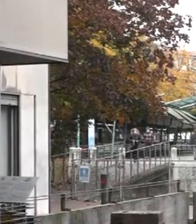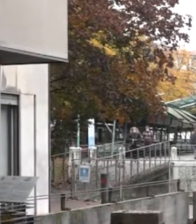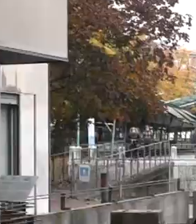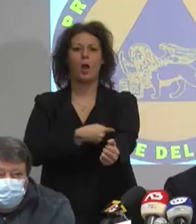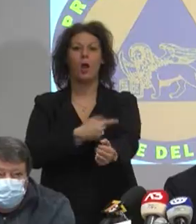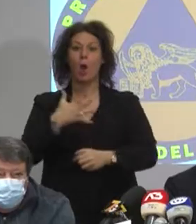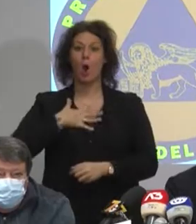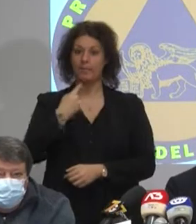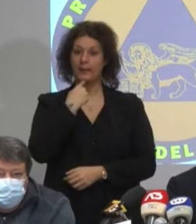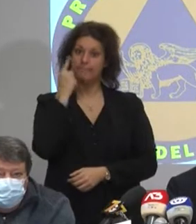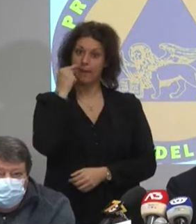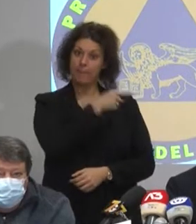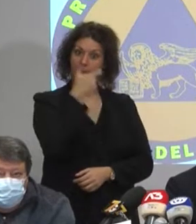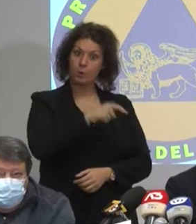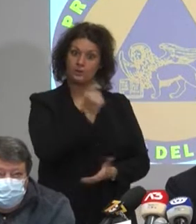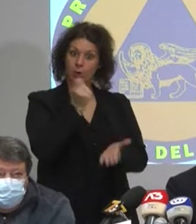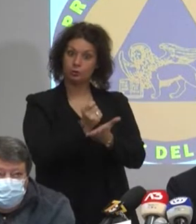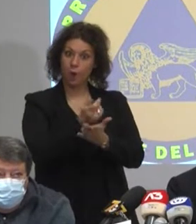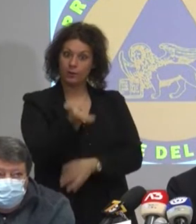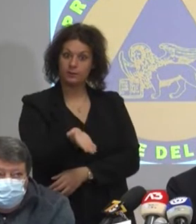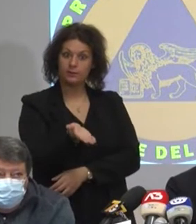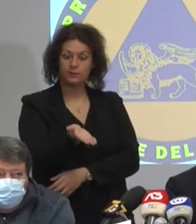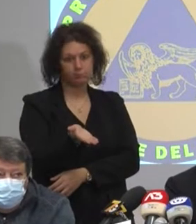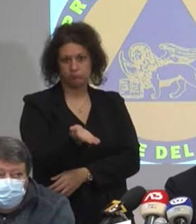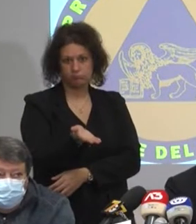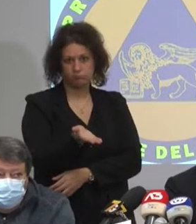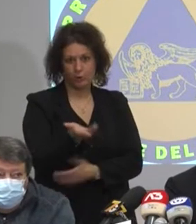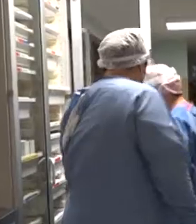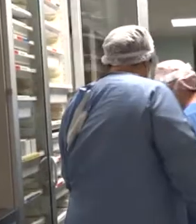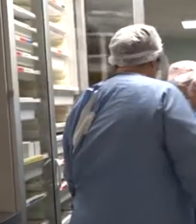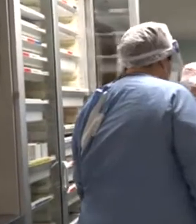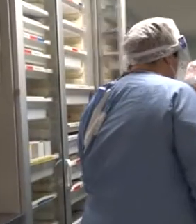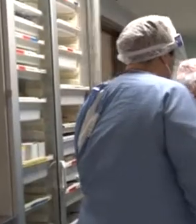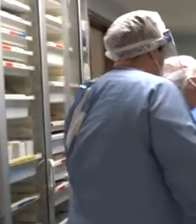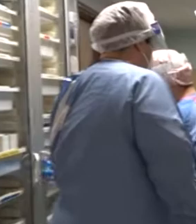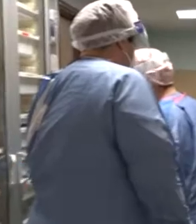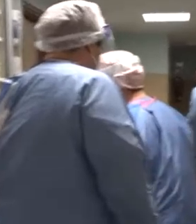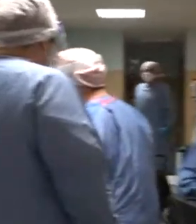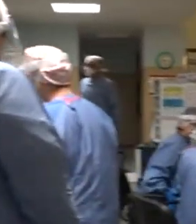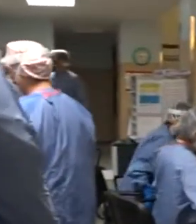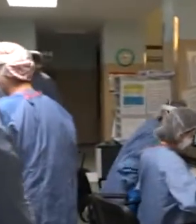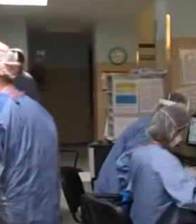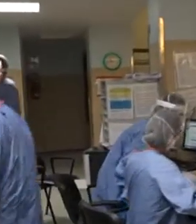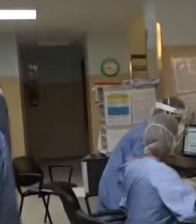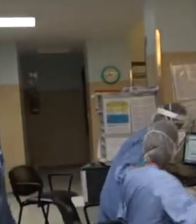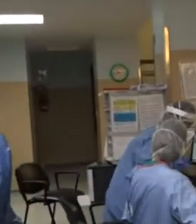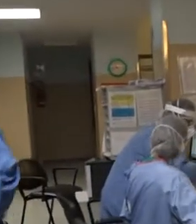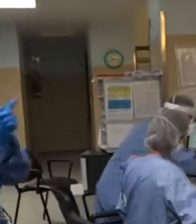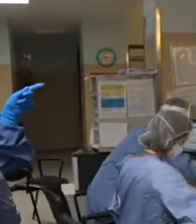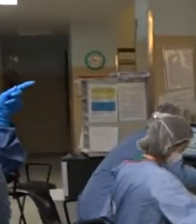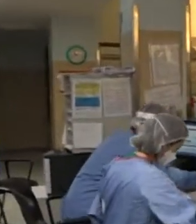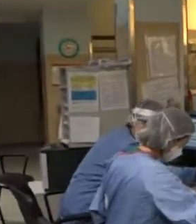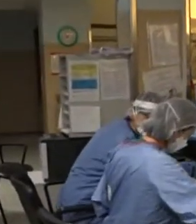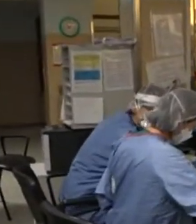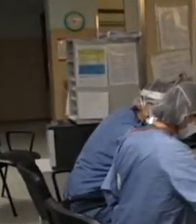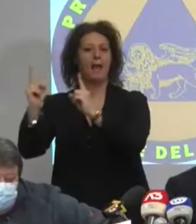in zona gialla. Il Veneto è in zona gialla perché è virtuoso nei 21 parametri, è in zona gialla perché ha saputo gestire bene